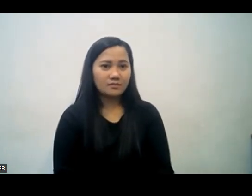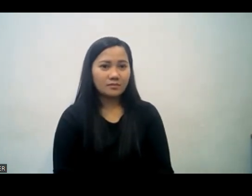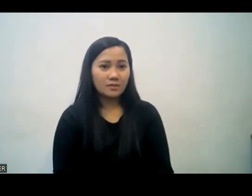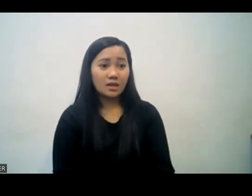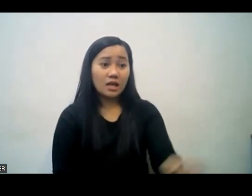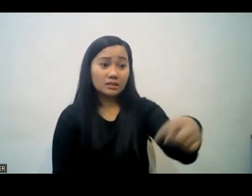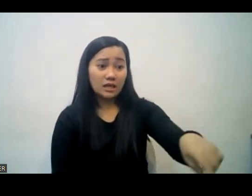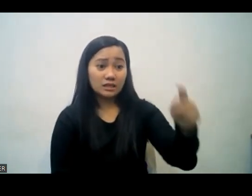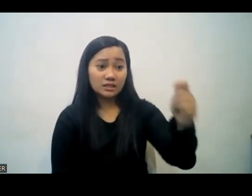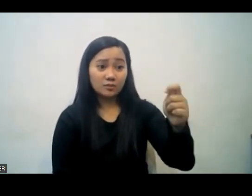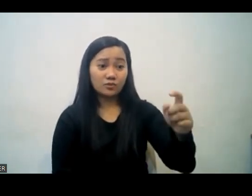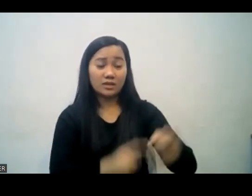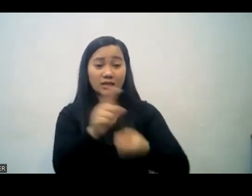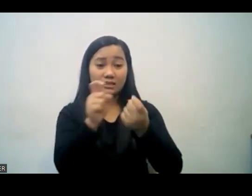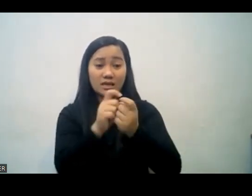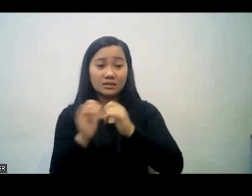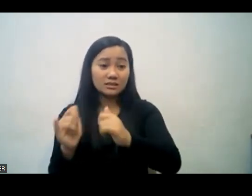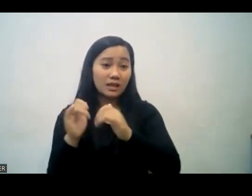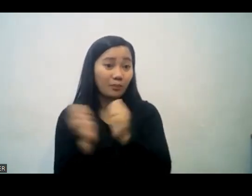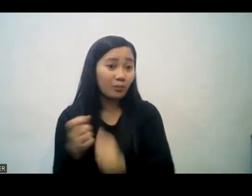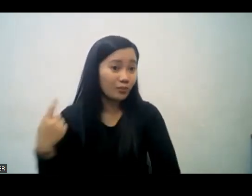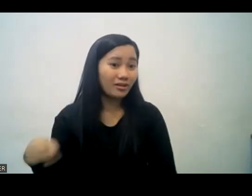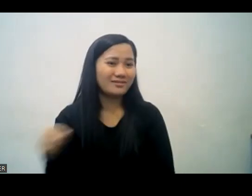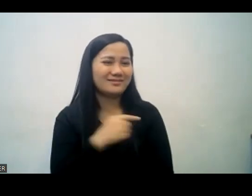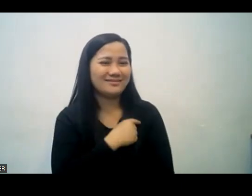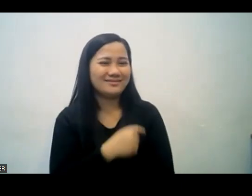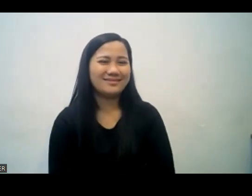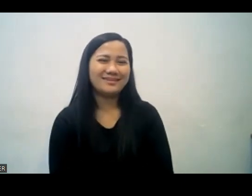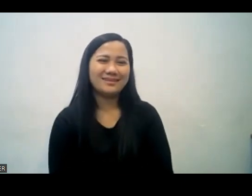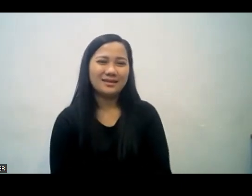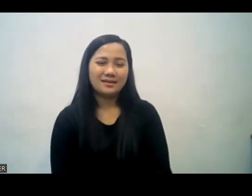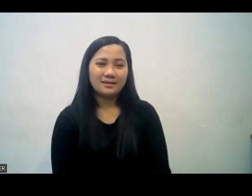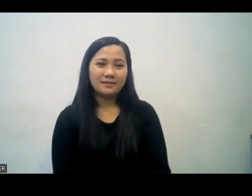at yung kanila po talagang mga patutuo ay parehong pareho sa atin